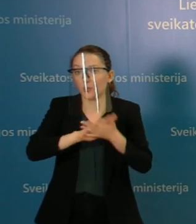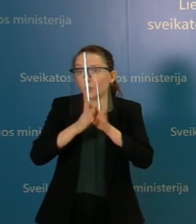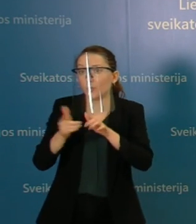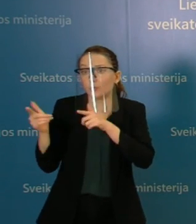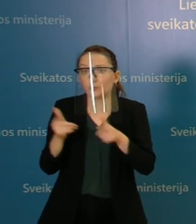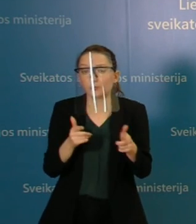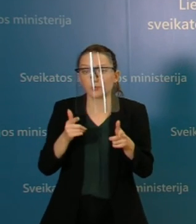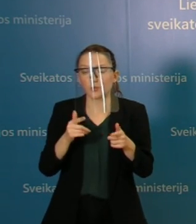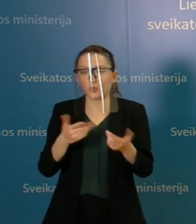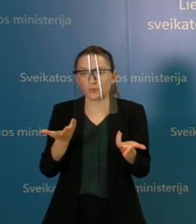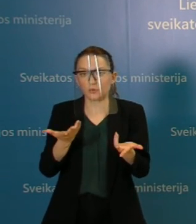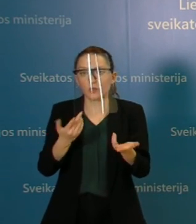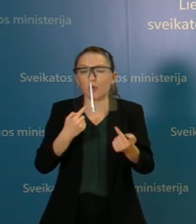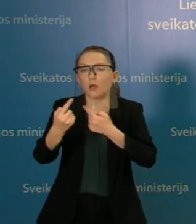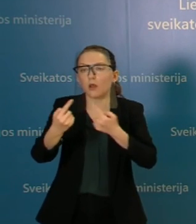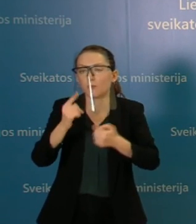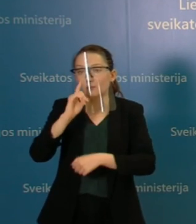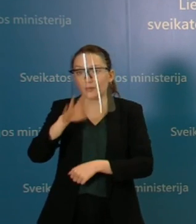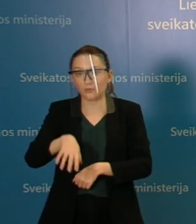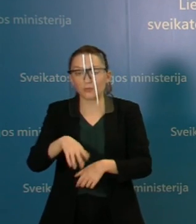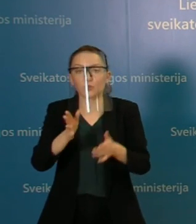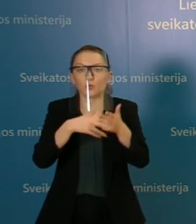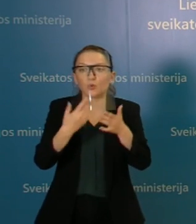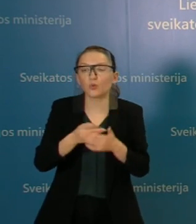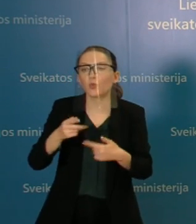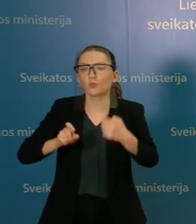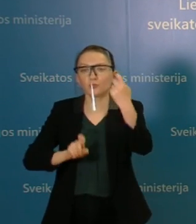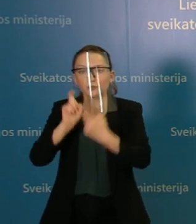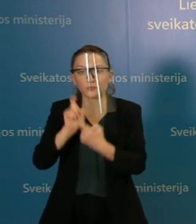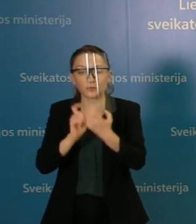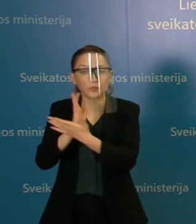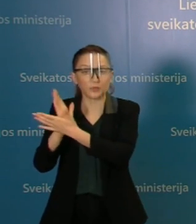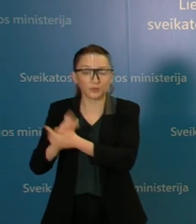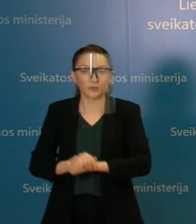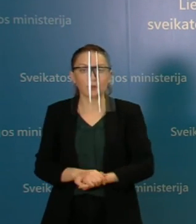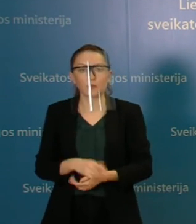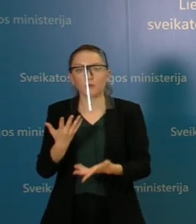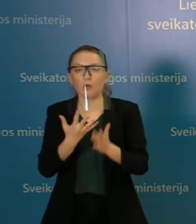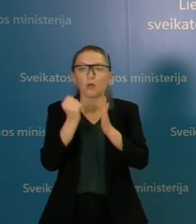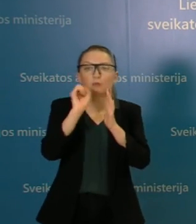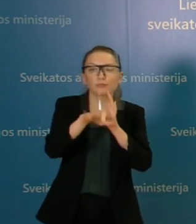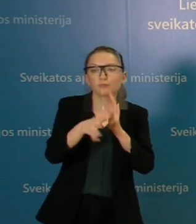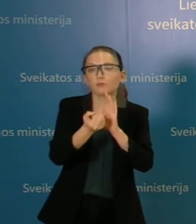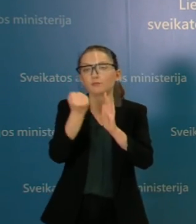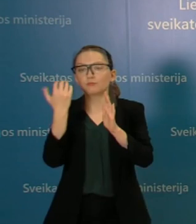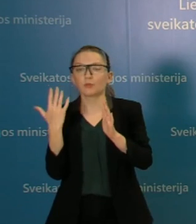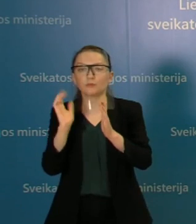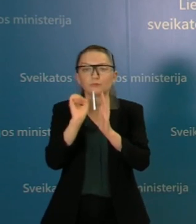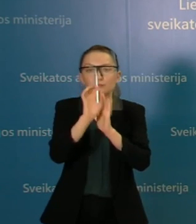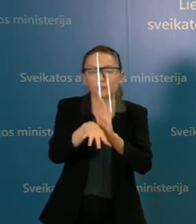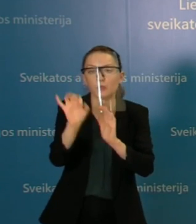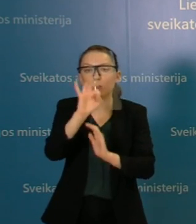aškoti jokio konstruktyvaus kalbėjimas ir toliau ieškamo konfrontacijos, svaidomasi kaltinimais apie